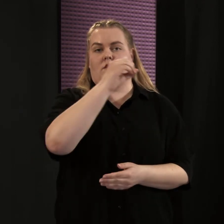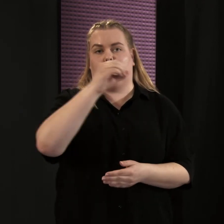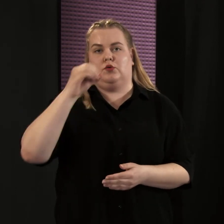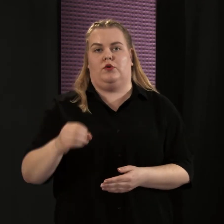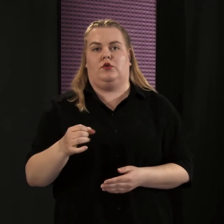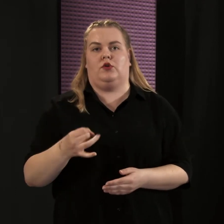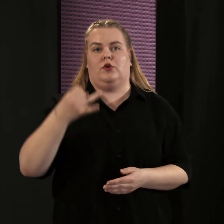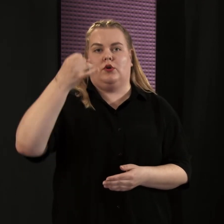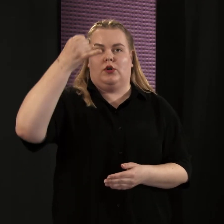,5.